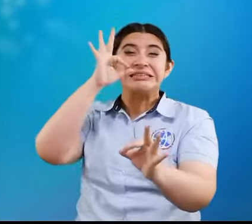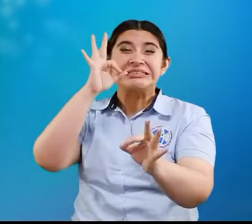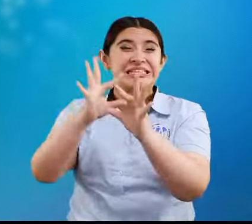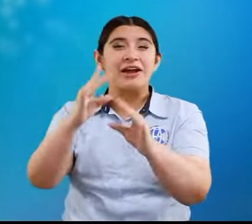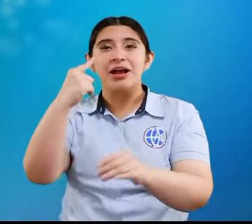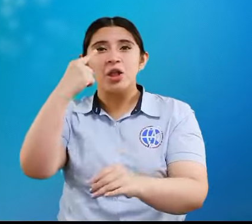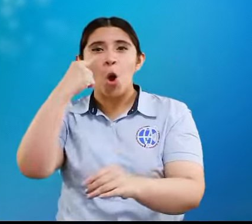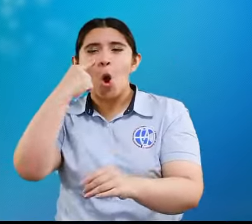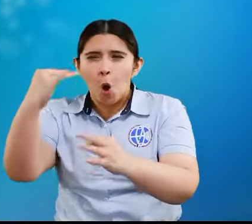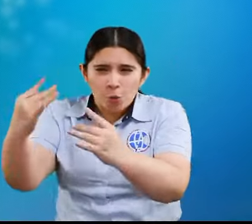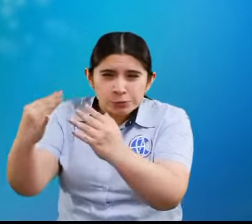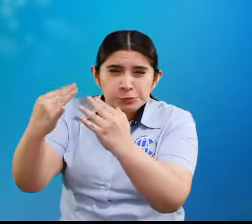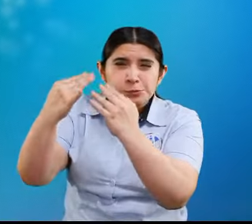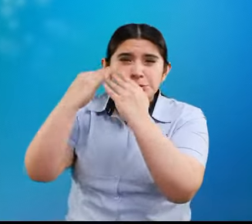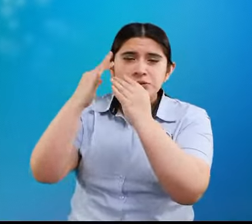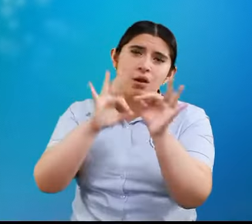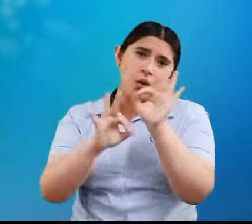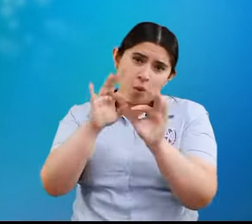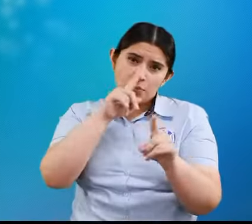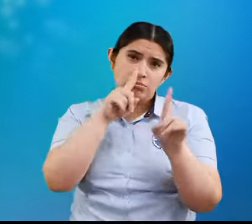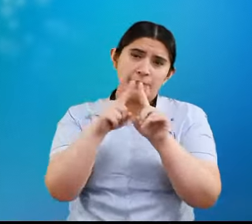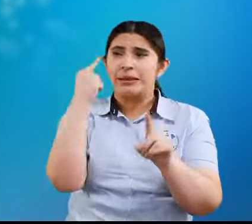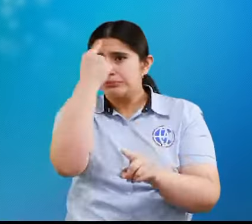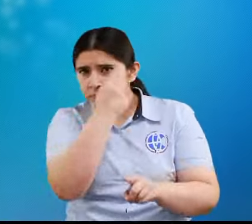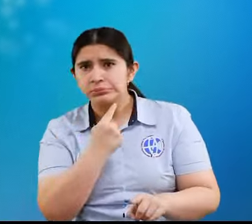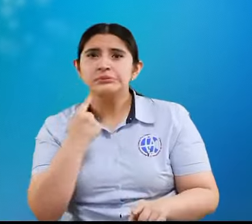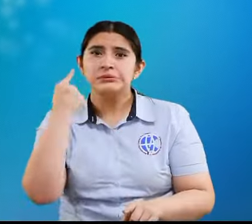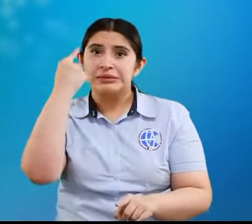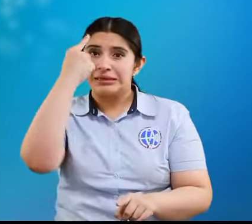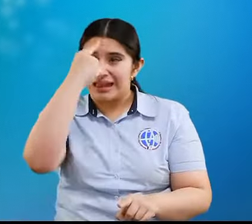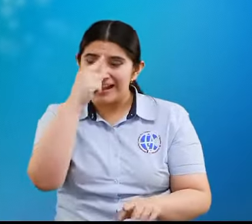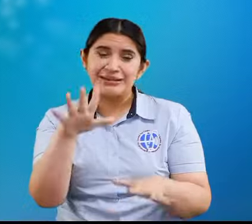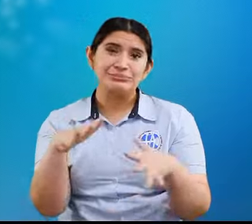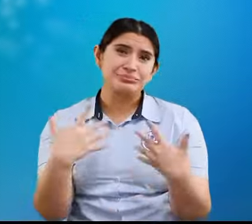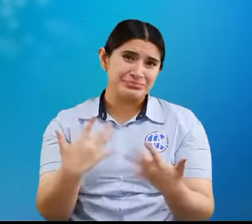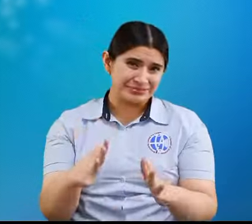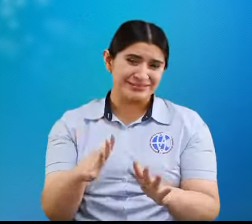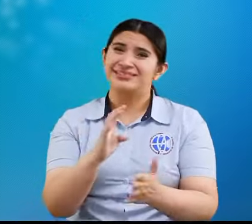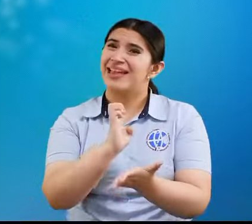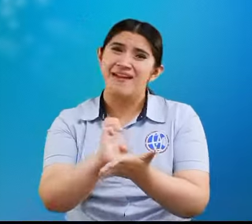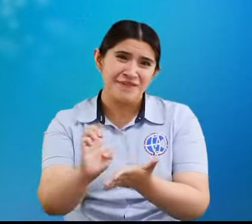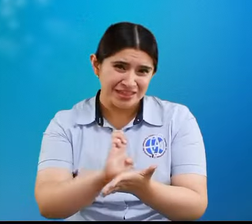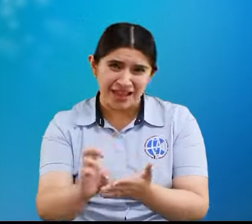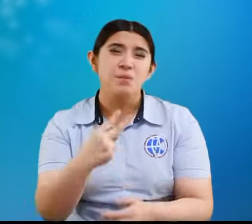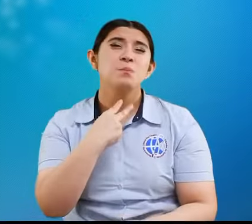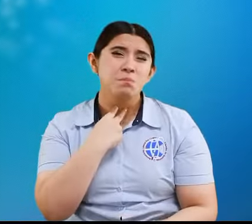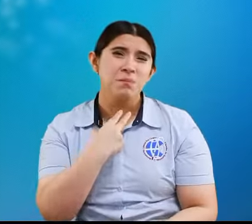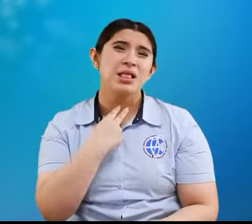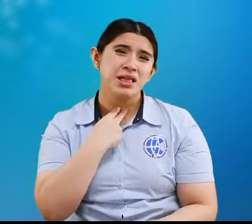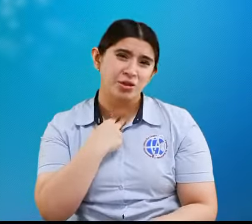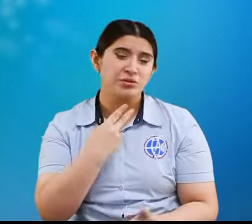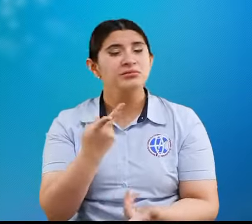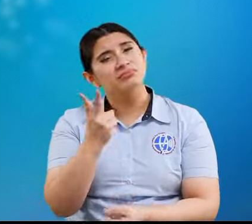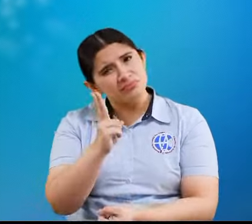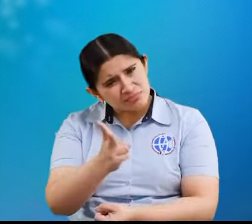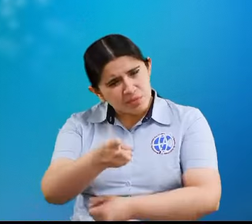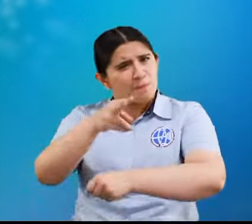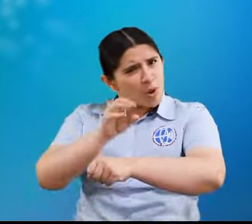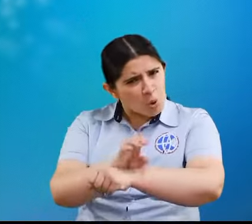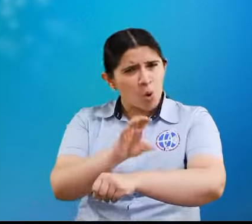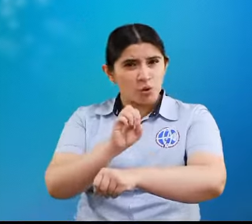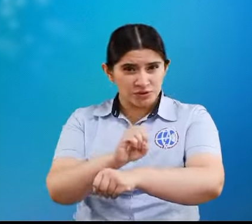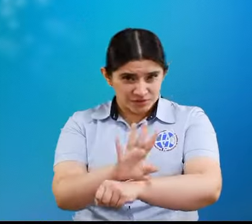y pueden llegar a cualquier parte de la cauda, incluidos los ojos. En este caso, siempre